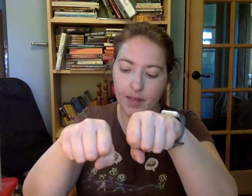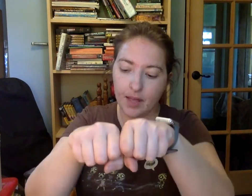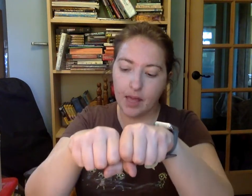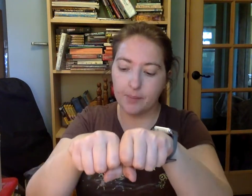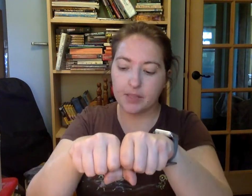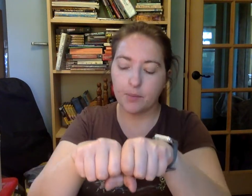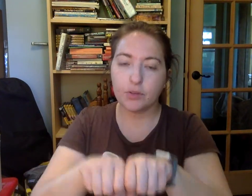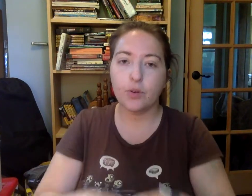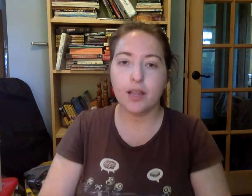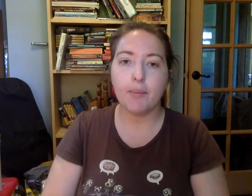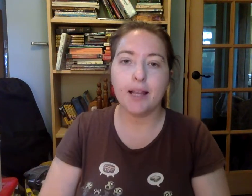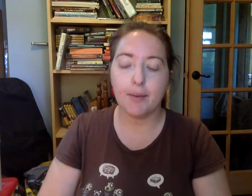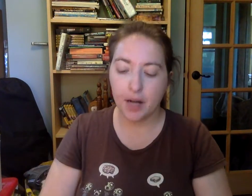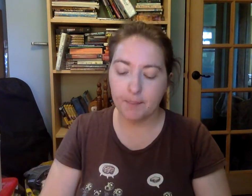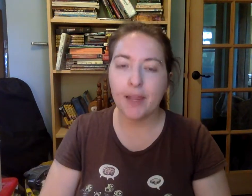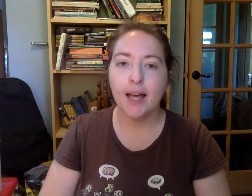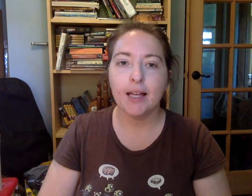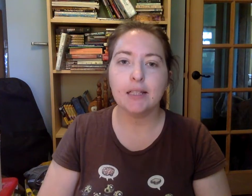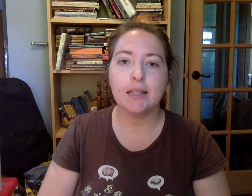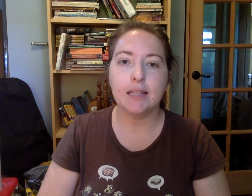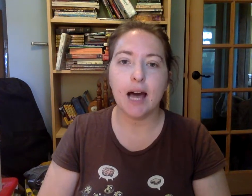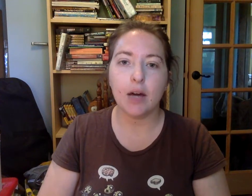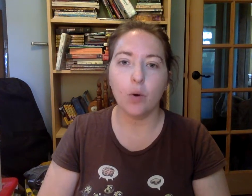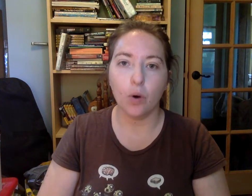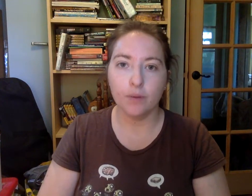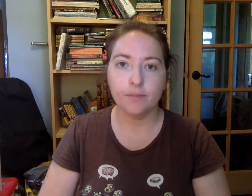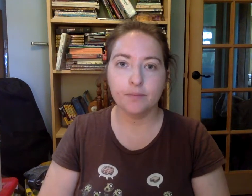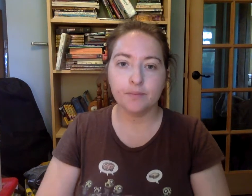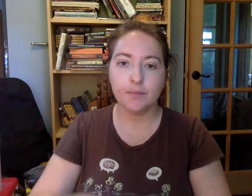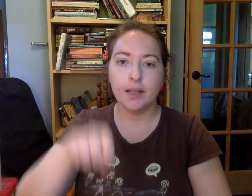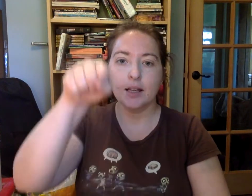Empezamos con la palabra lago. Lago.